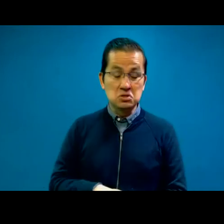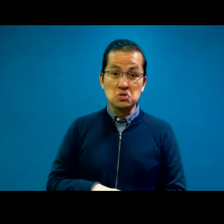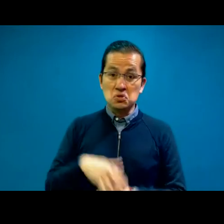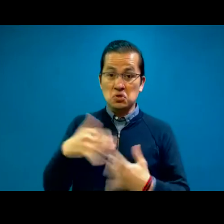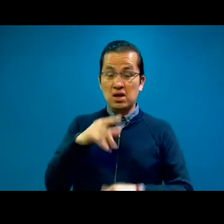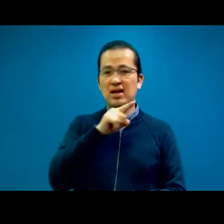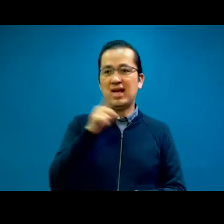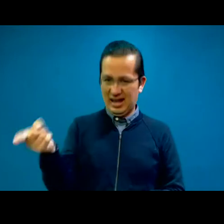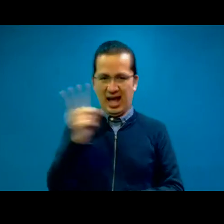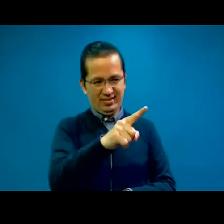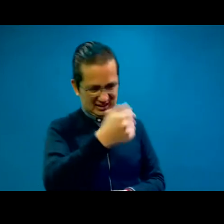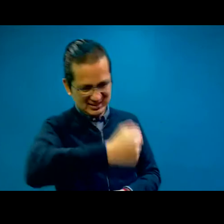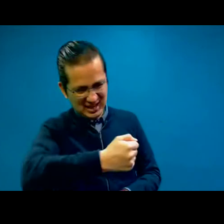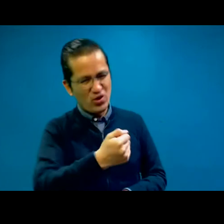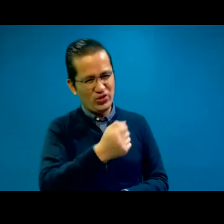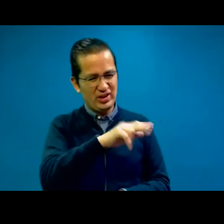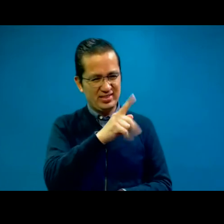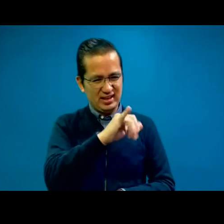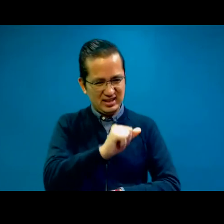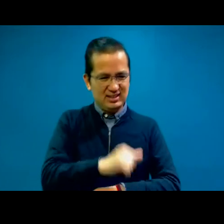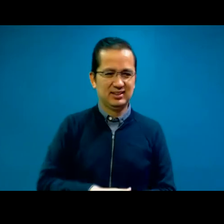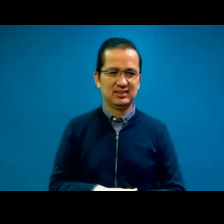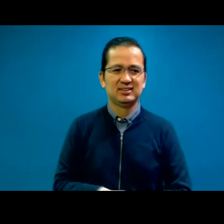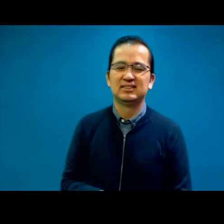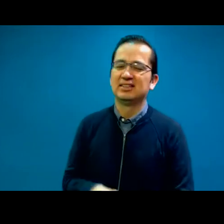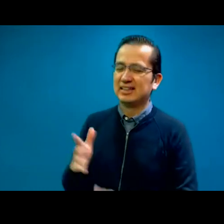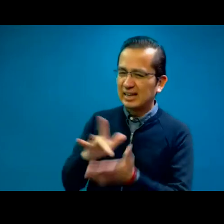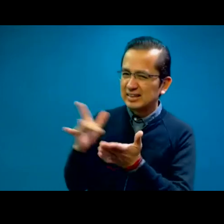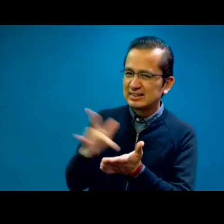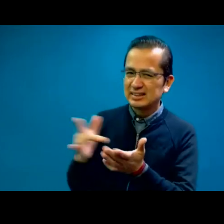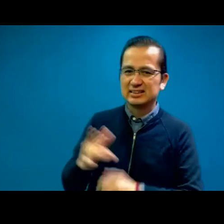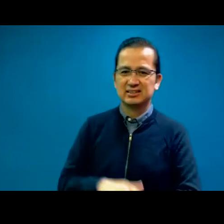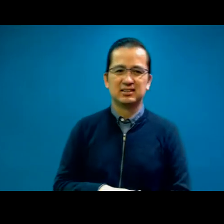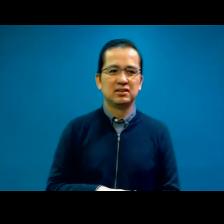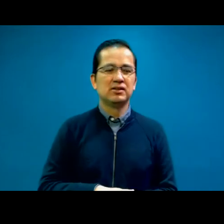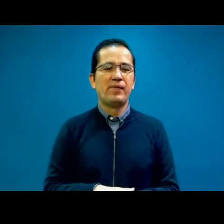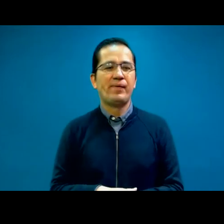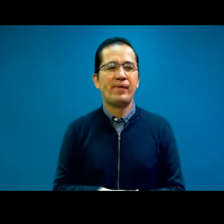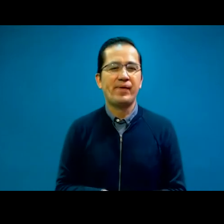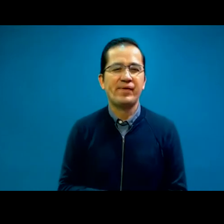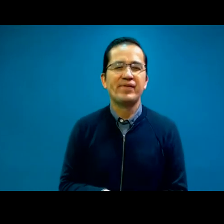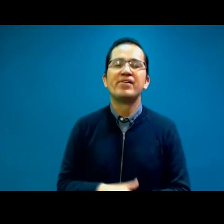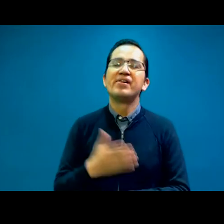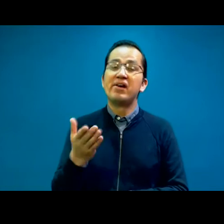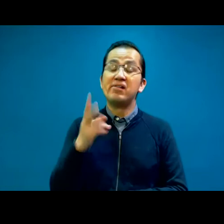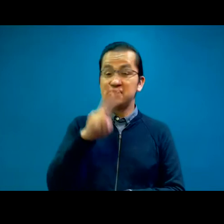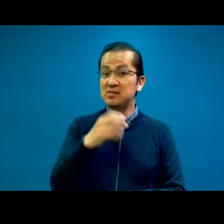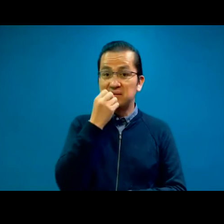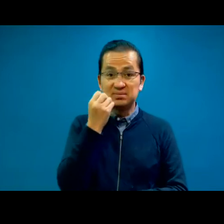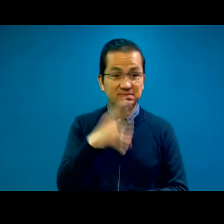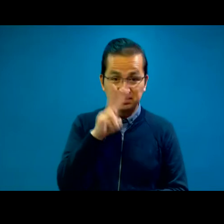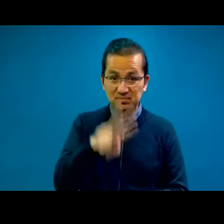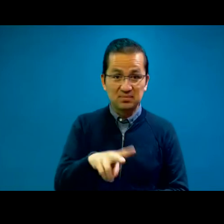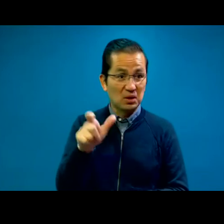José, buenísimo. Gracias, tan lindo, José. Gracias. Me fascina, me fascina cuando coincidimos